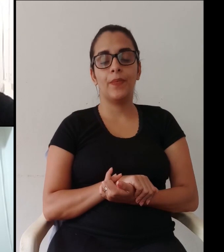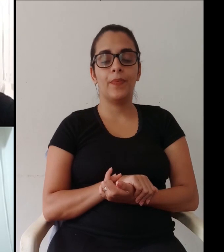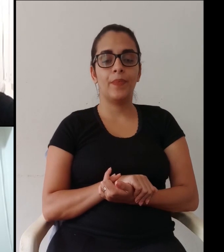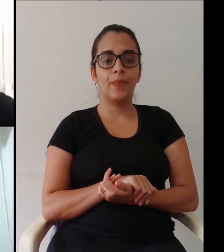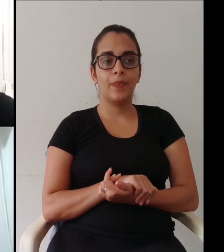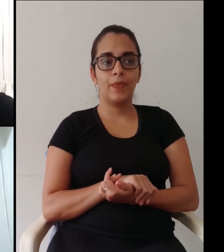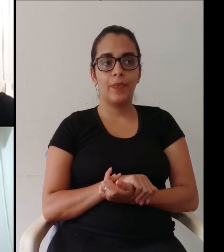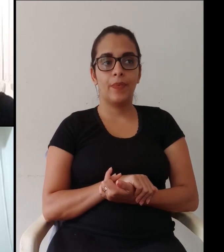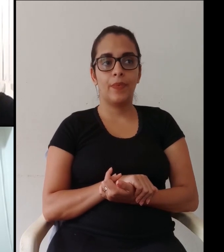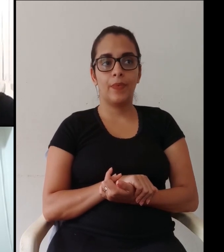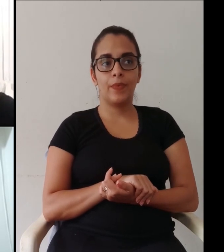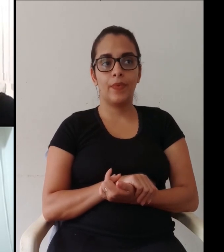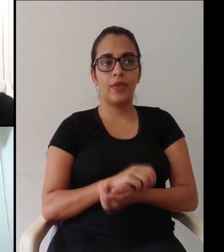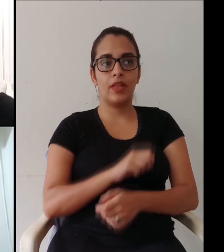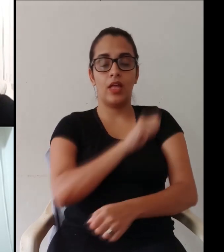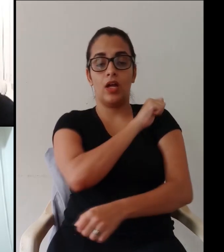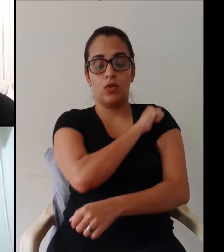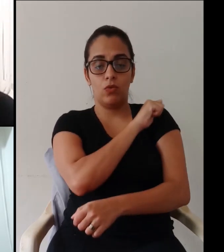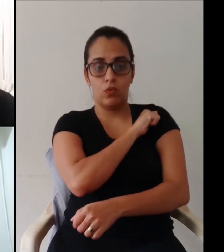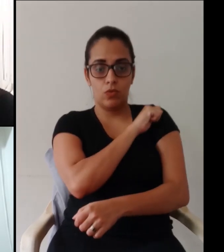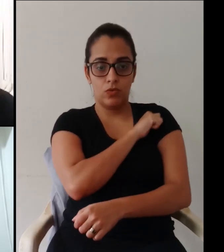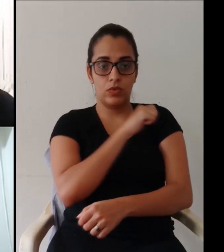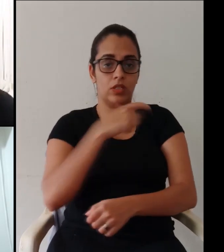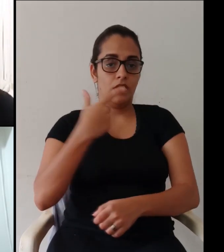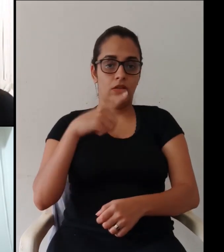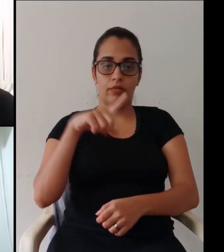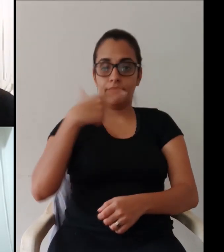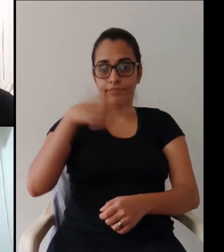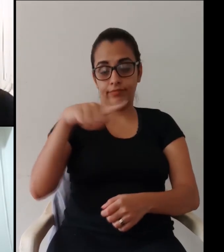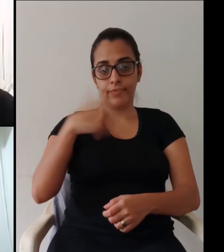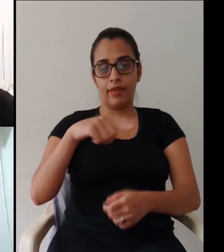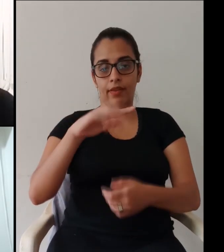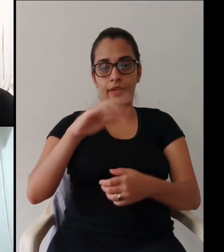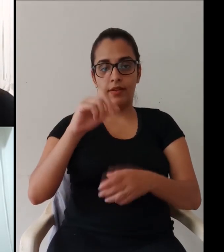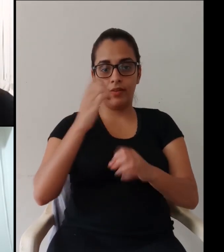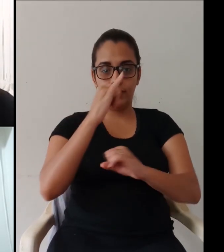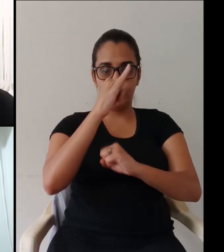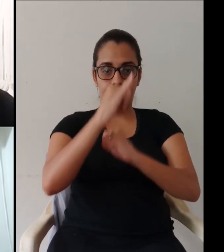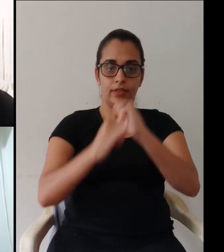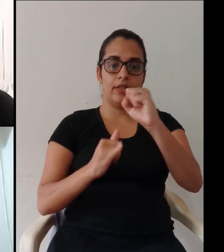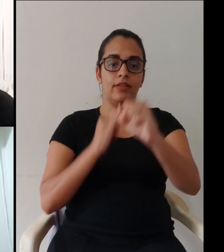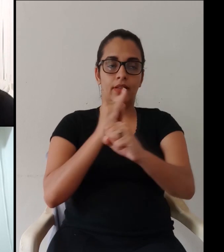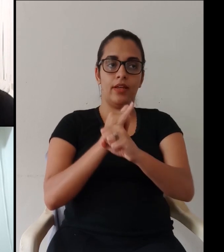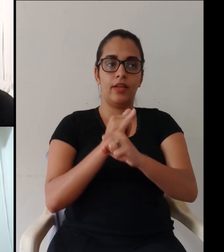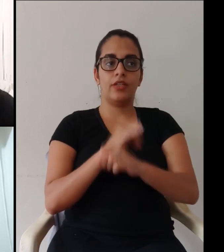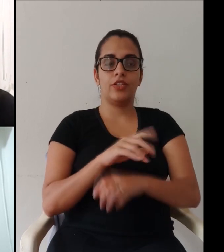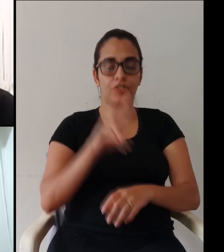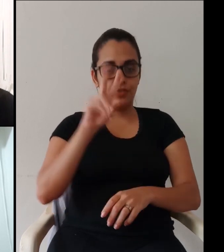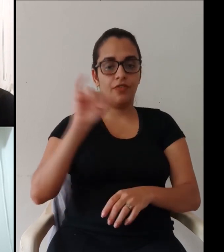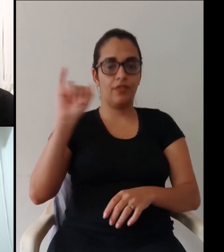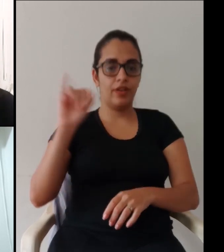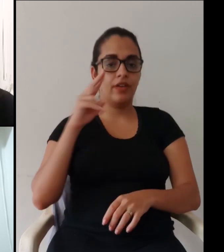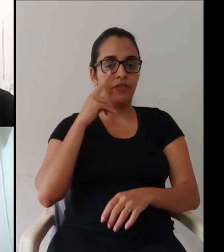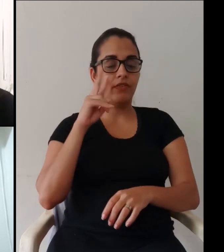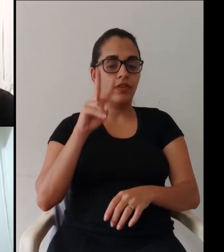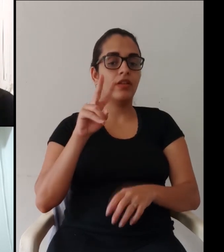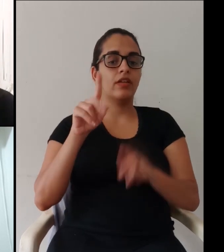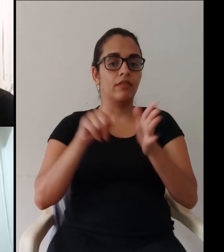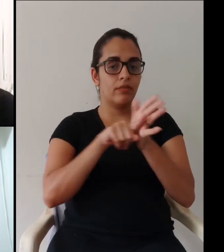pra gente porque se os campos estão fechados nenhum apoio de espaço a gente vai ter aqueles alunos que não tem acesso